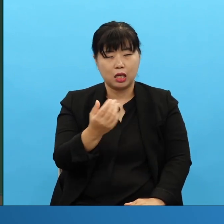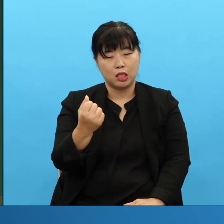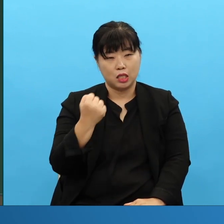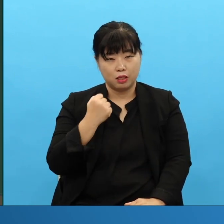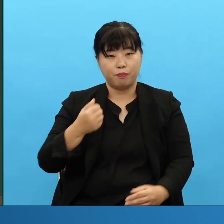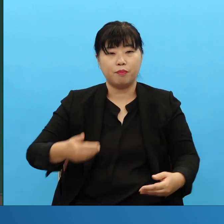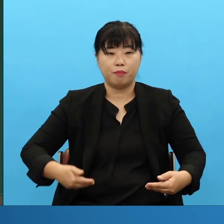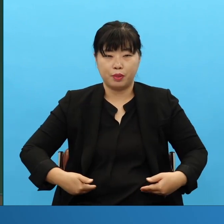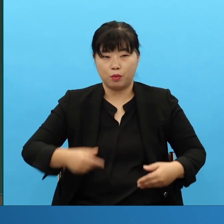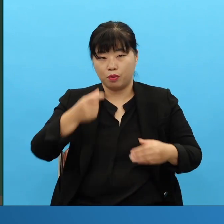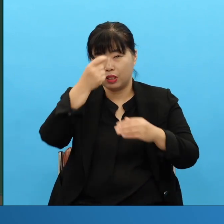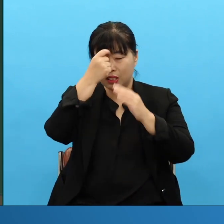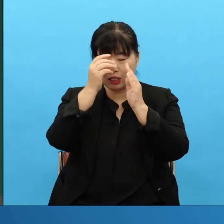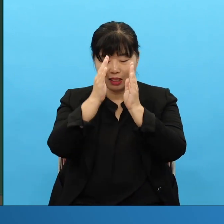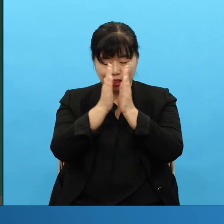기도 전체가 딱 정리되어 있어야 돼요